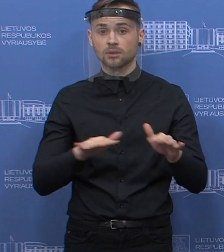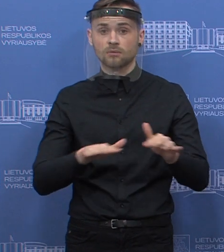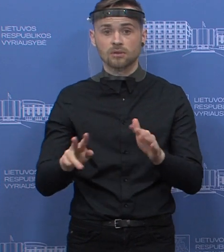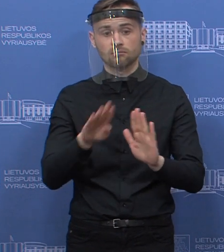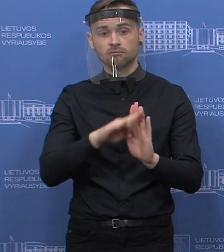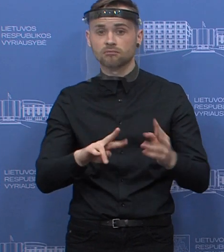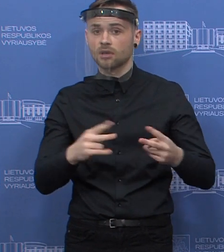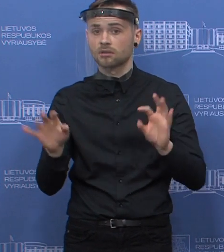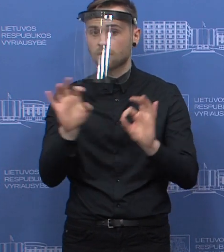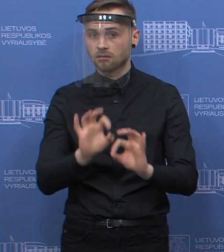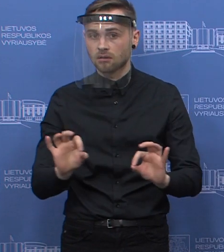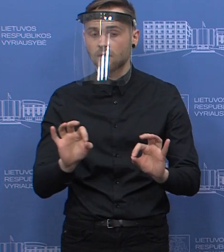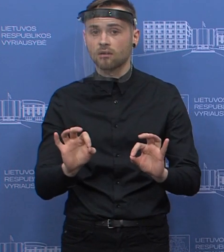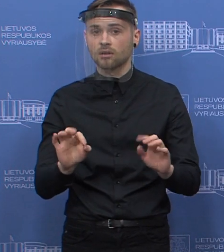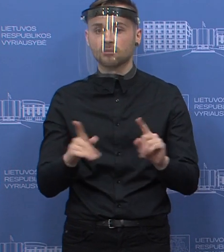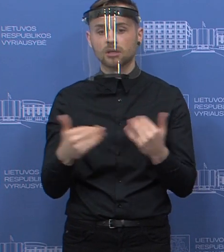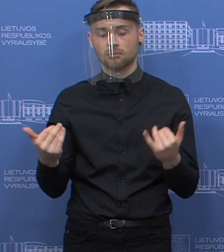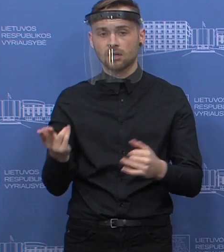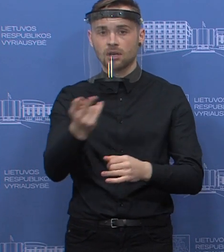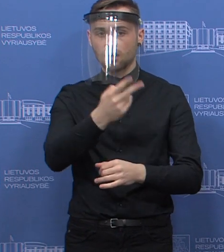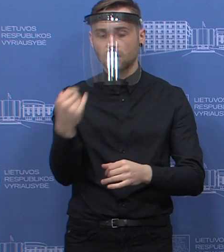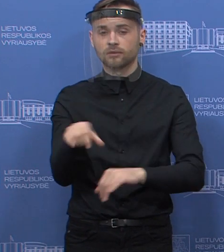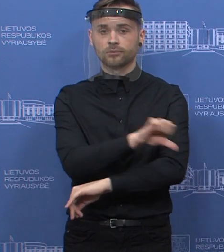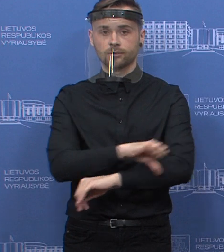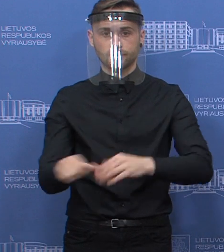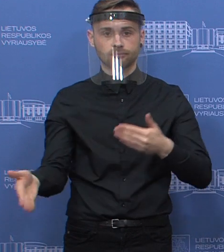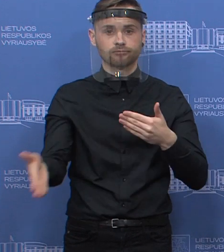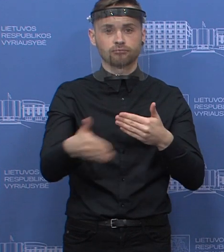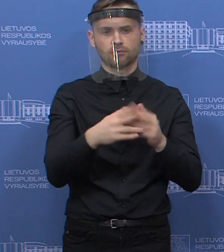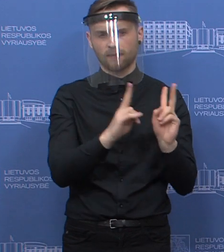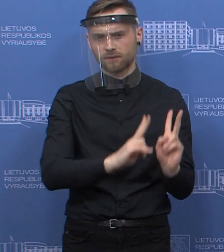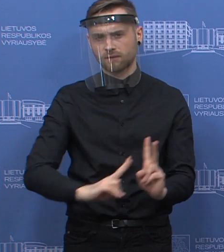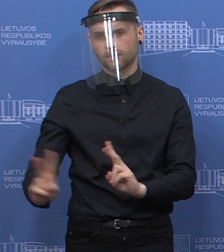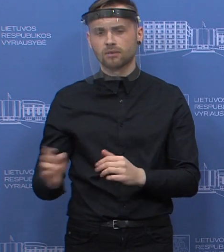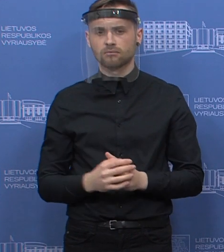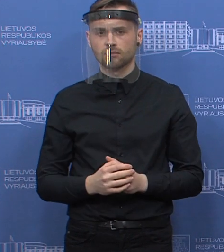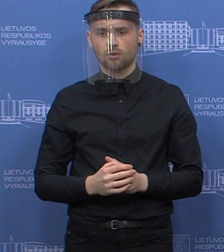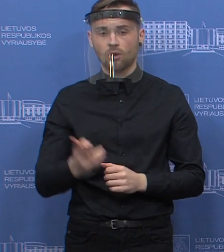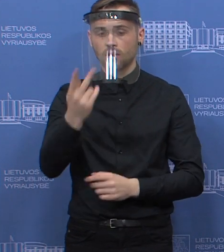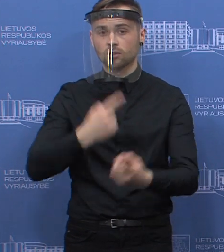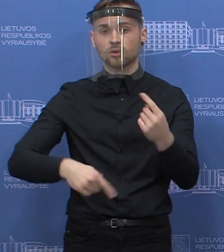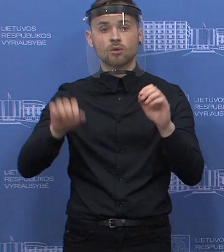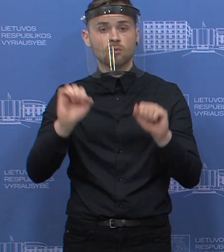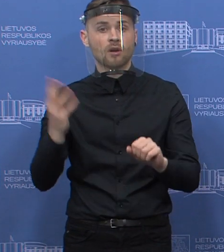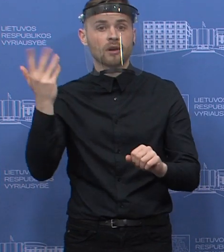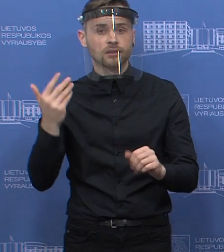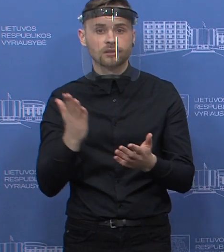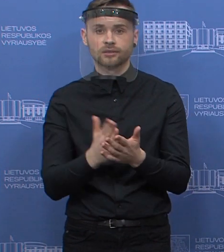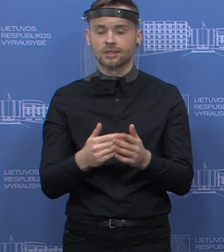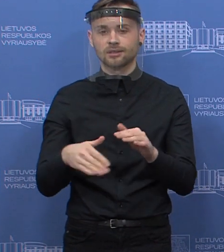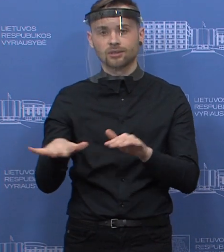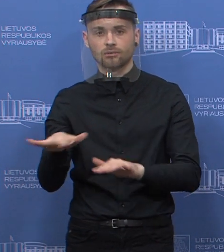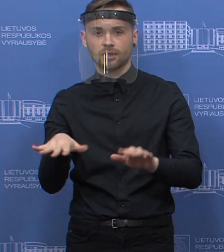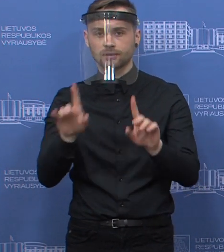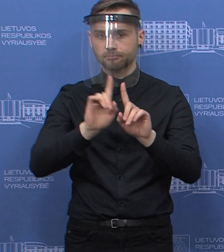sienos yra uždarytos, ir rūsienio piliečia į Lietuvą įleidžiami tik tai individualia šimtine tvarka. Kalbant apie sveikatos